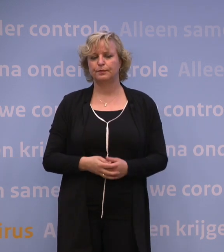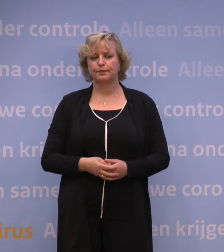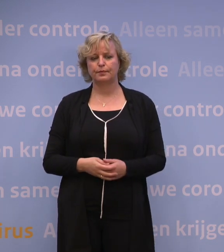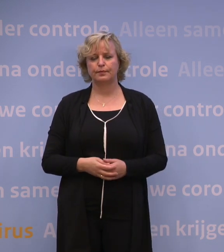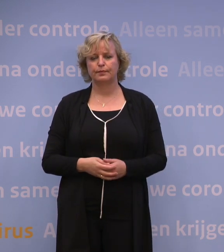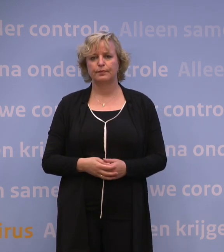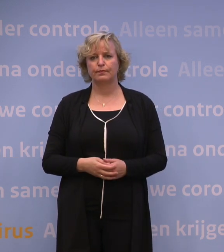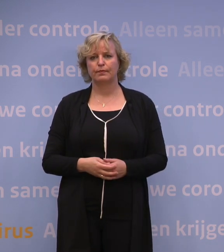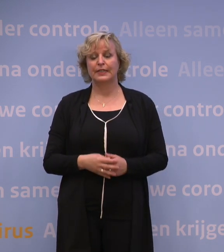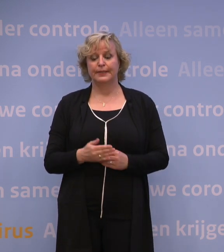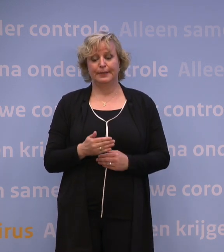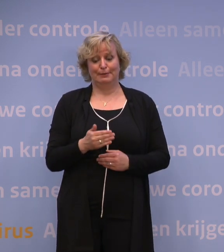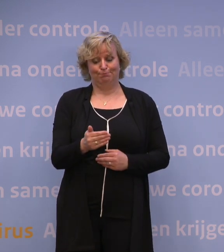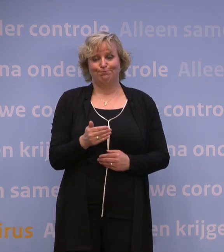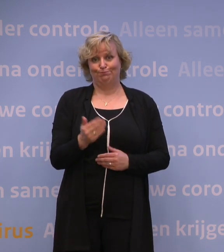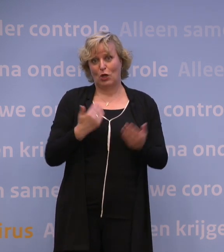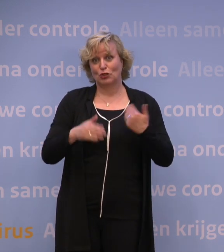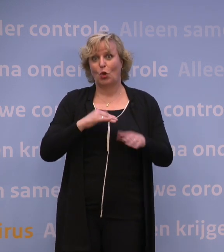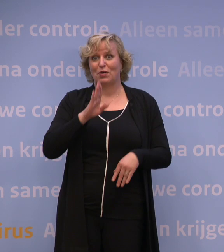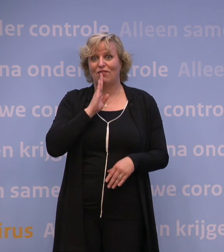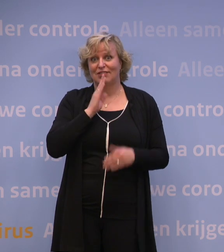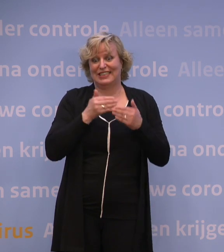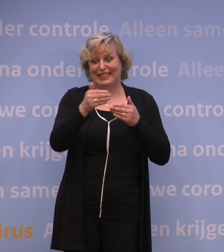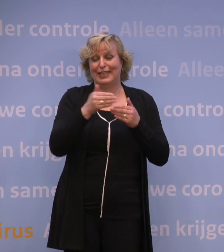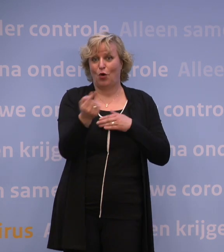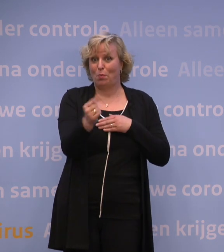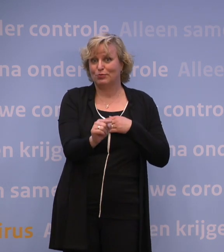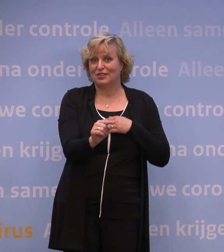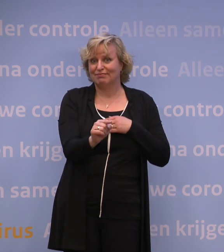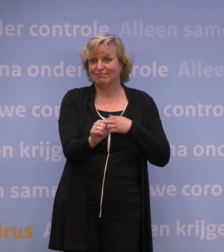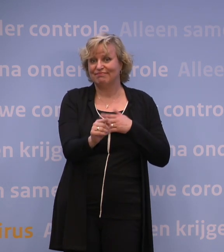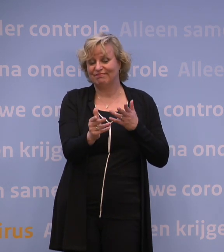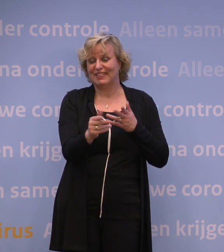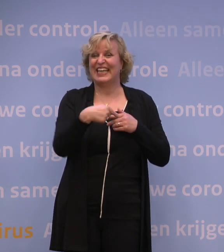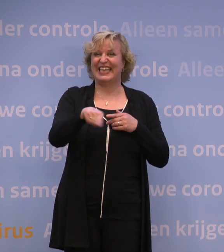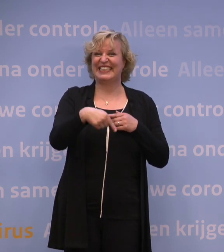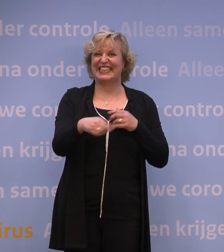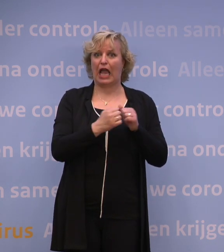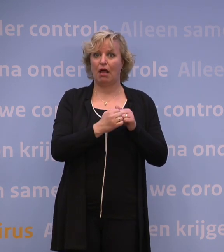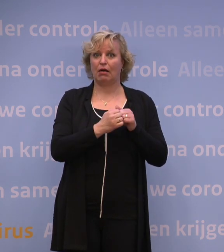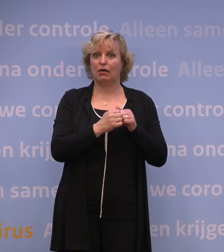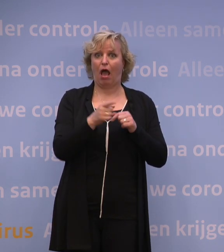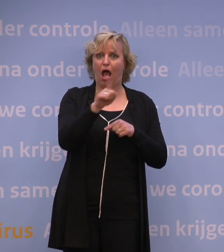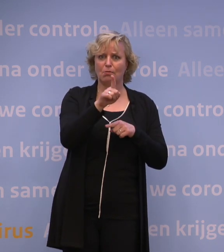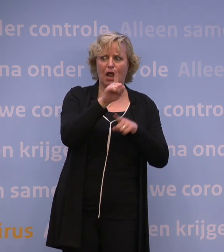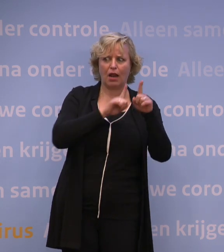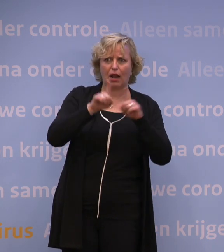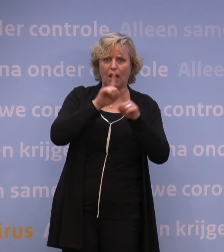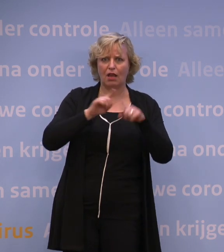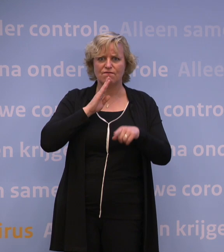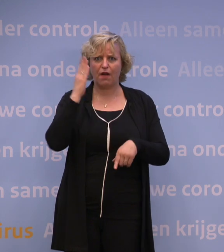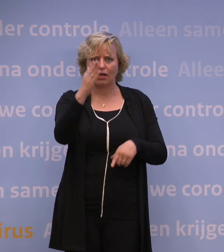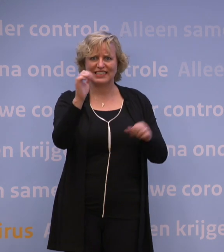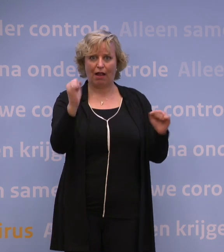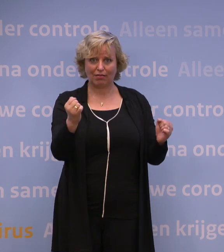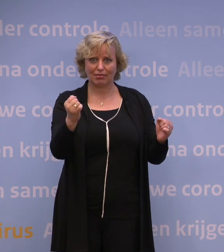En ondertussen staat de zomervakantie al bijna voor de deur. En de vraag die daarbij hoort, zeker dit jaar, is kunnen we op vakantie? En het antwoord is